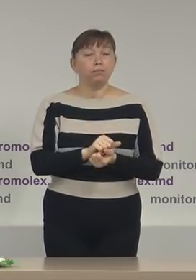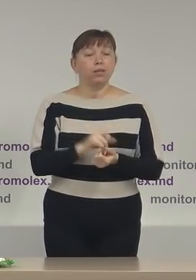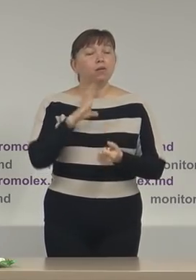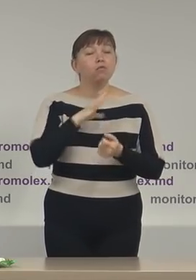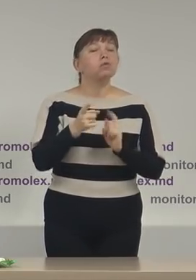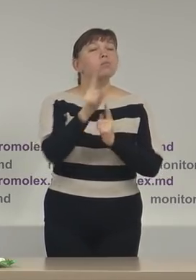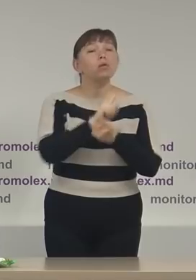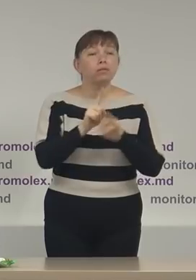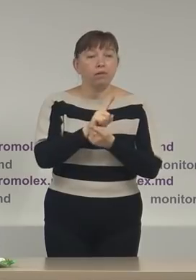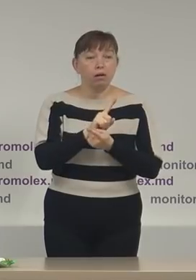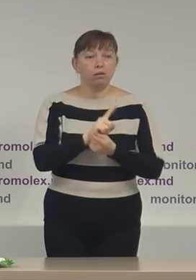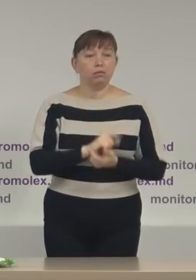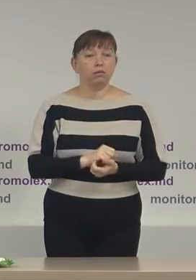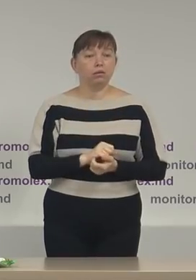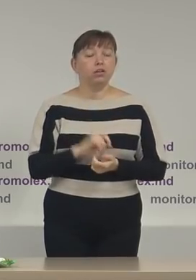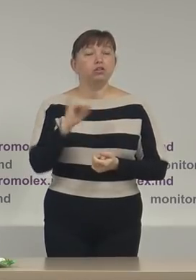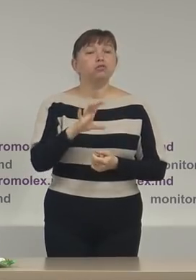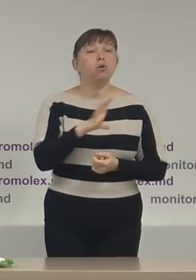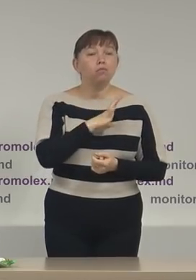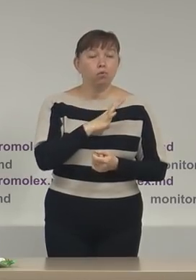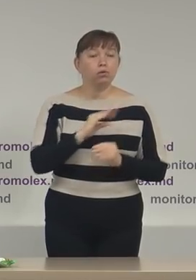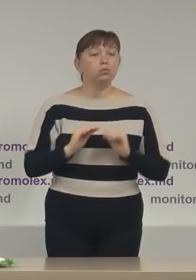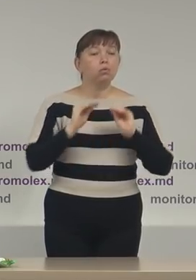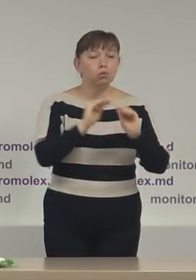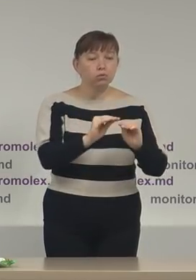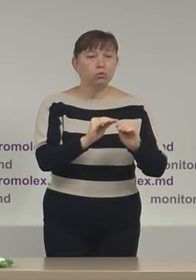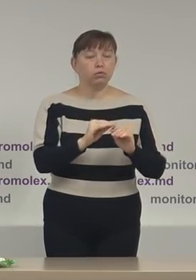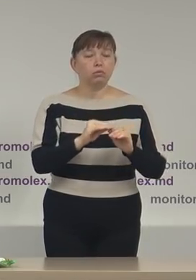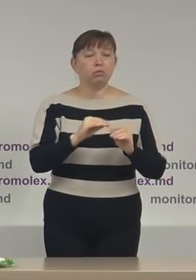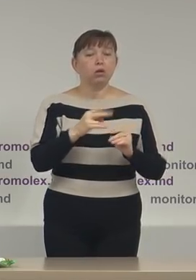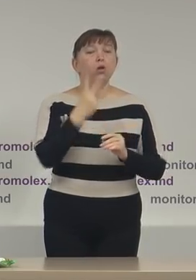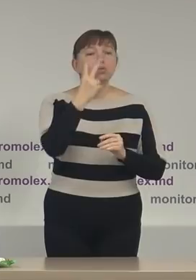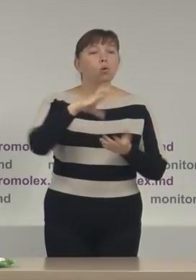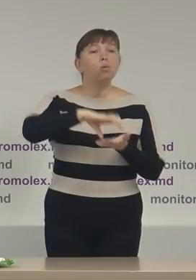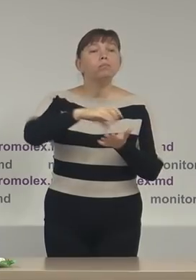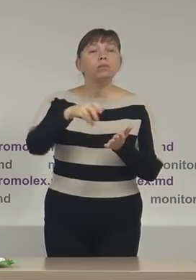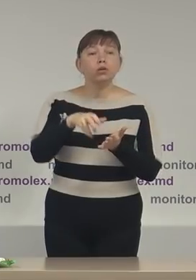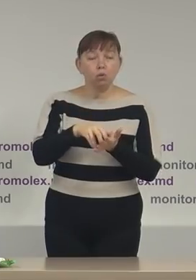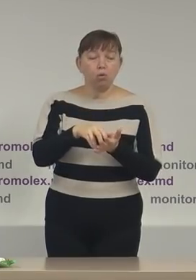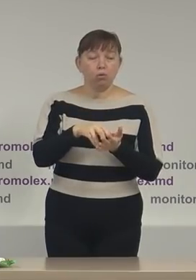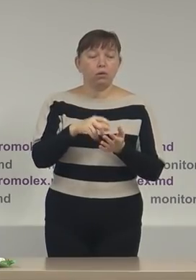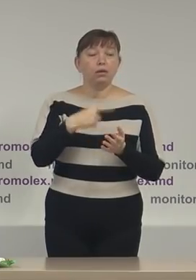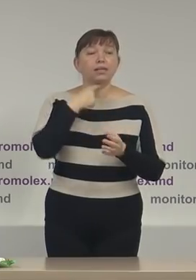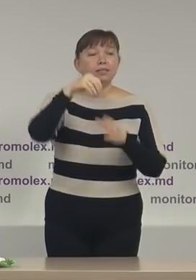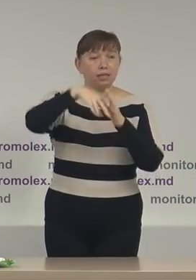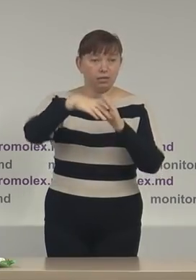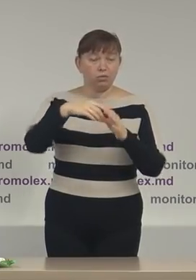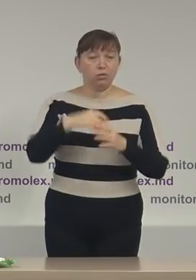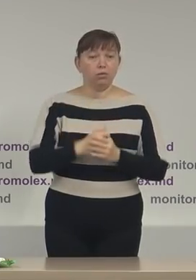modificată și au fost constituite practic în întregime două birouri electorale de secțiilor de votare,